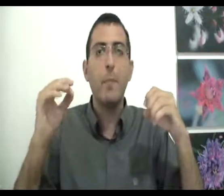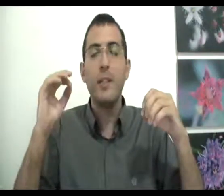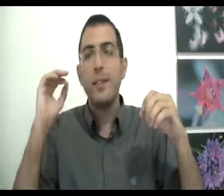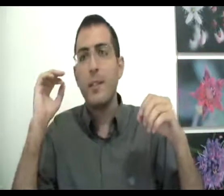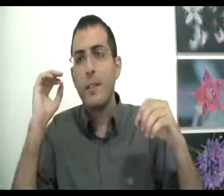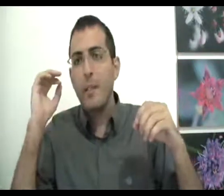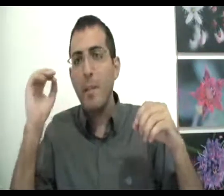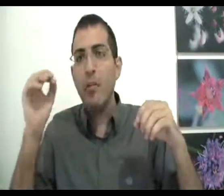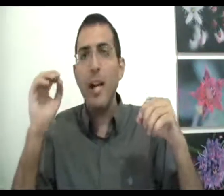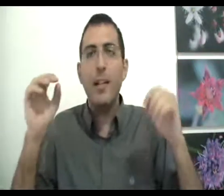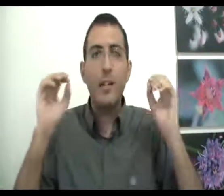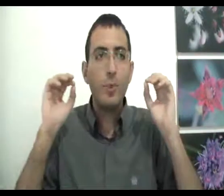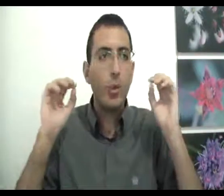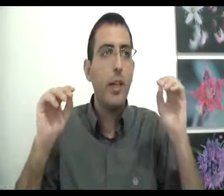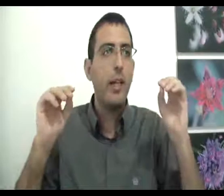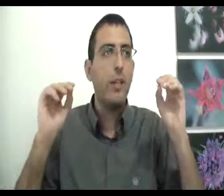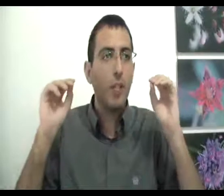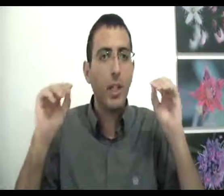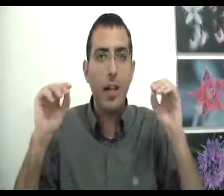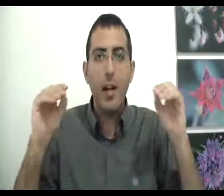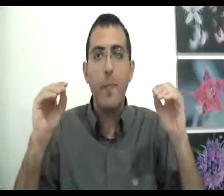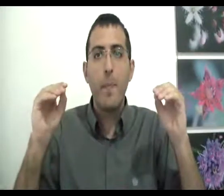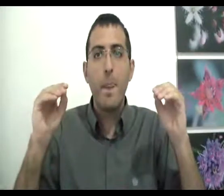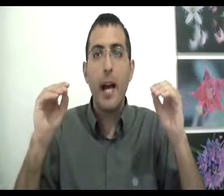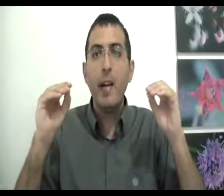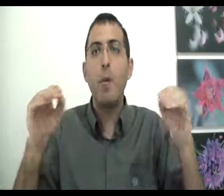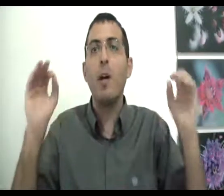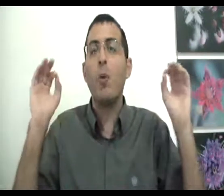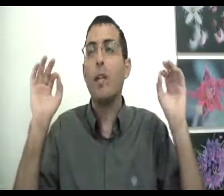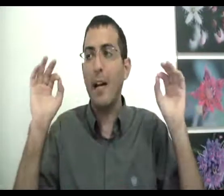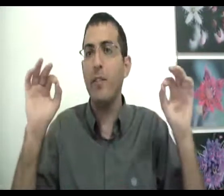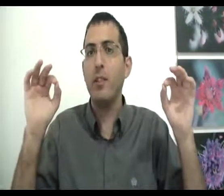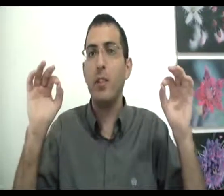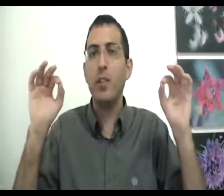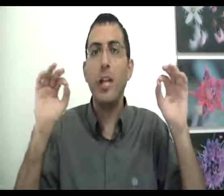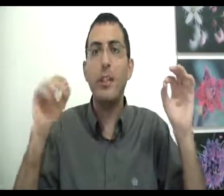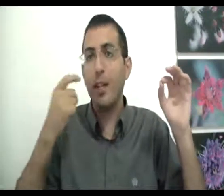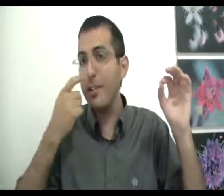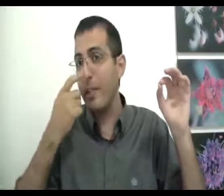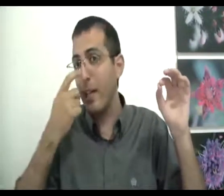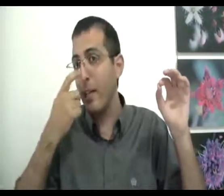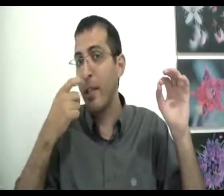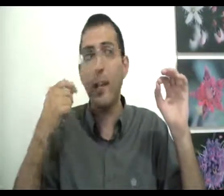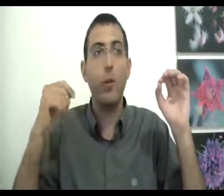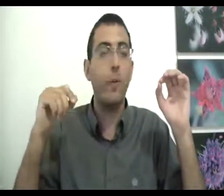מה שהאדם זוכר שקרה האם מחויב שהדבר הזה קרה כן או לא